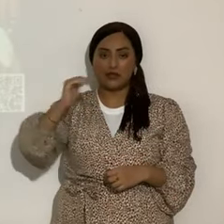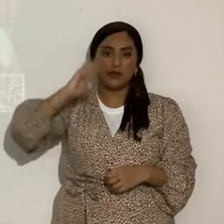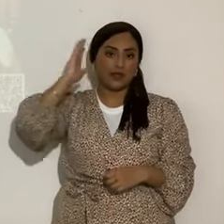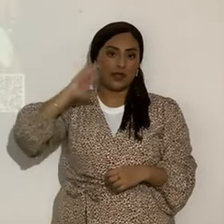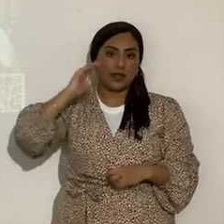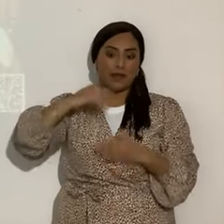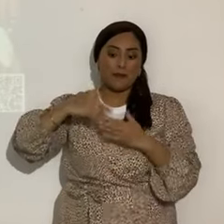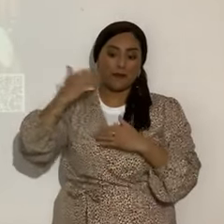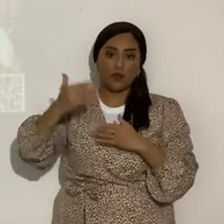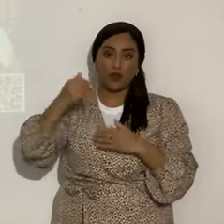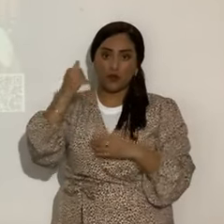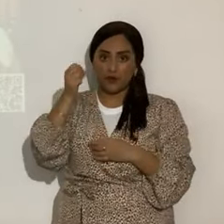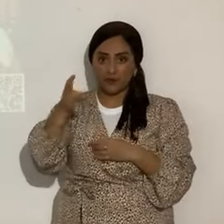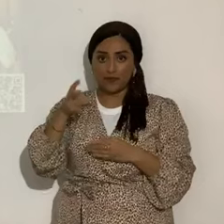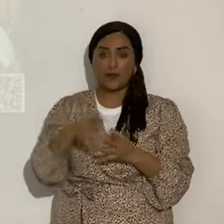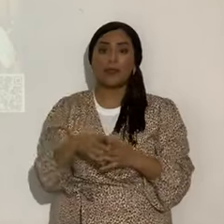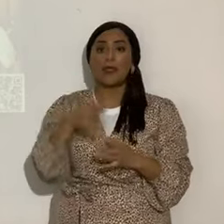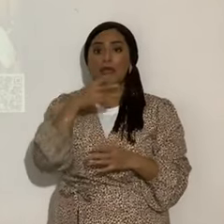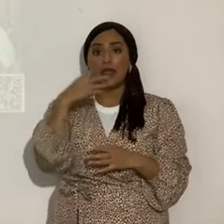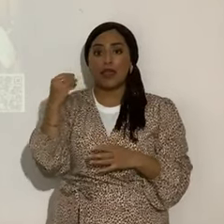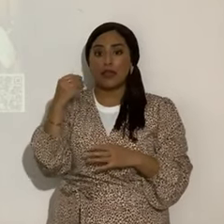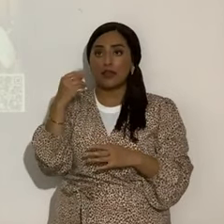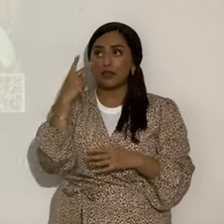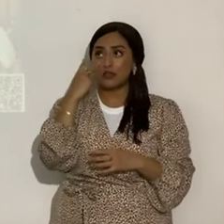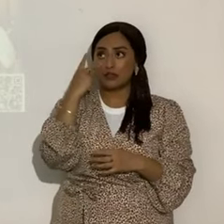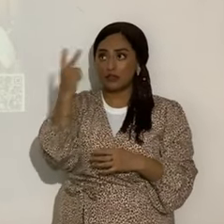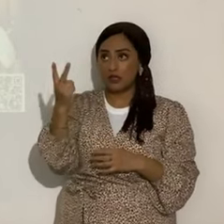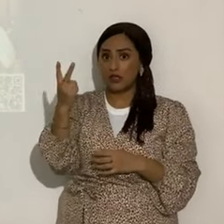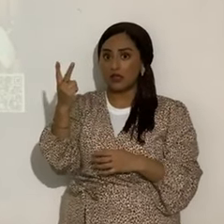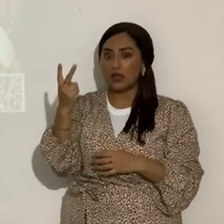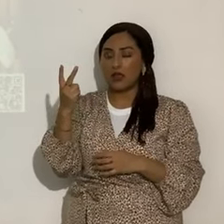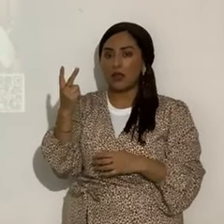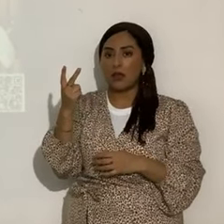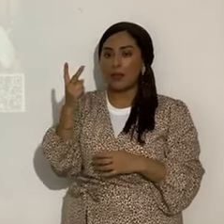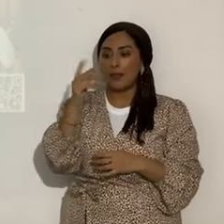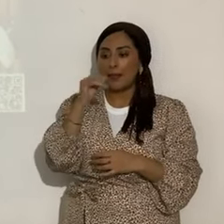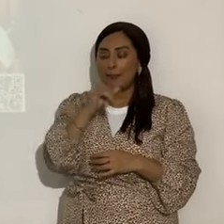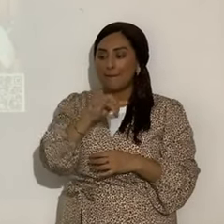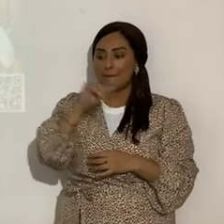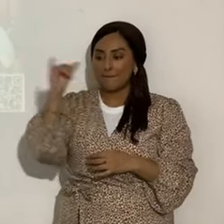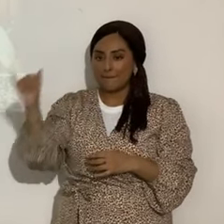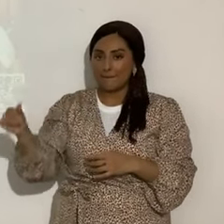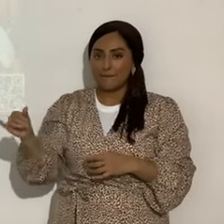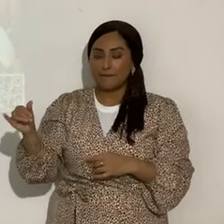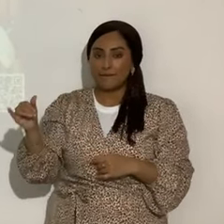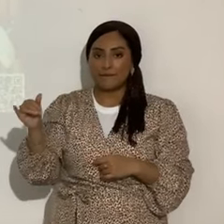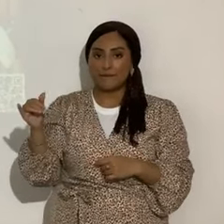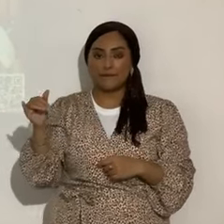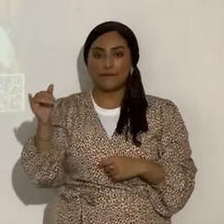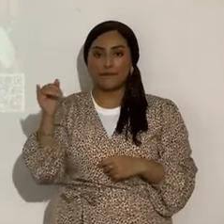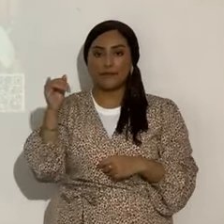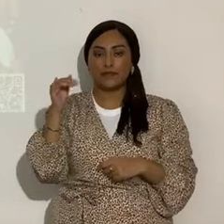Y apareció también en la época, más bien apareció en la época de la rebelión judía.